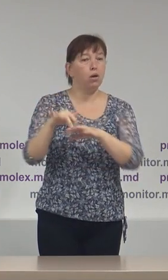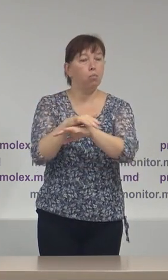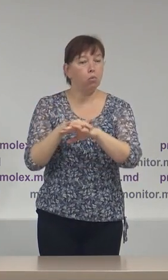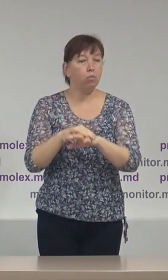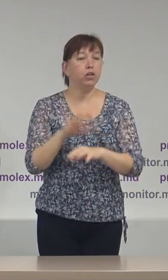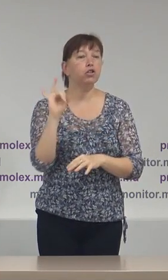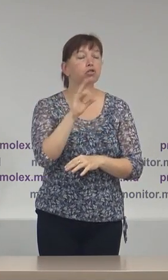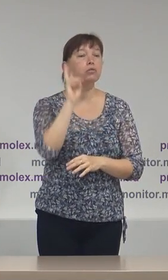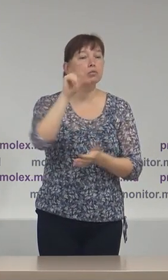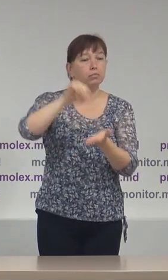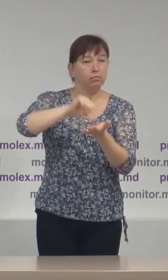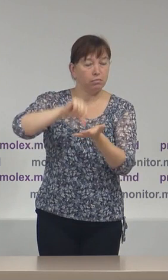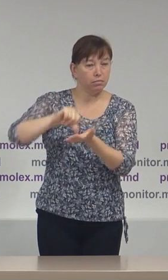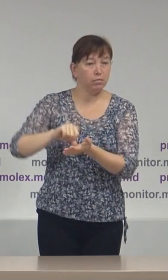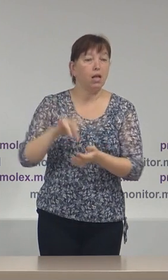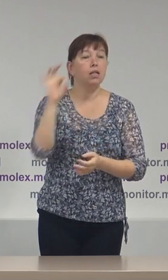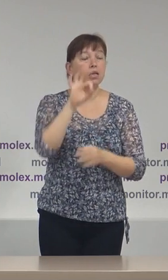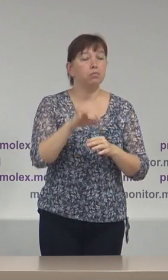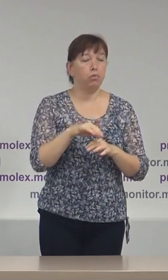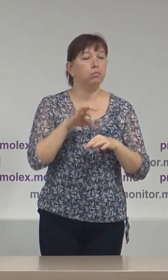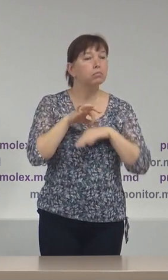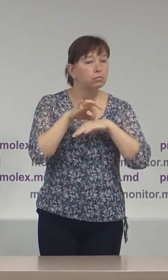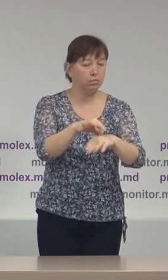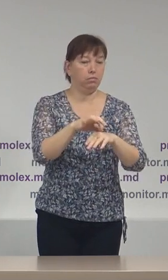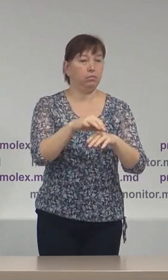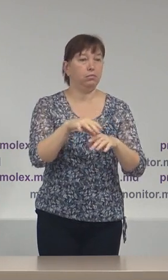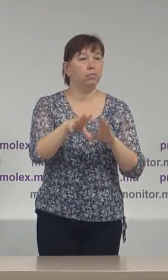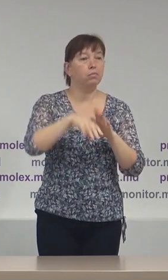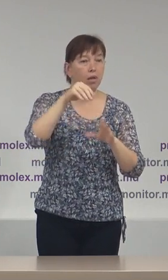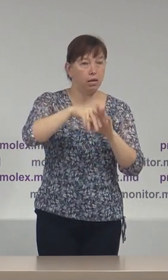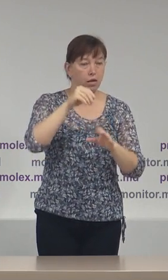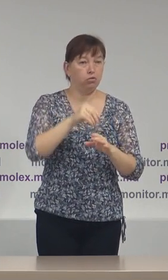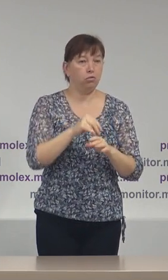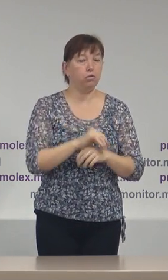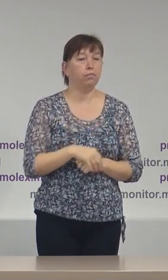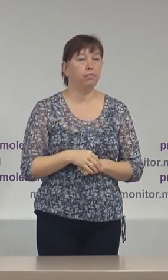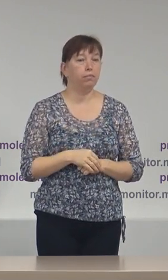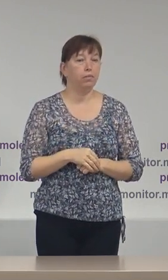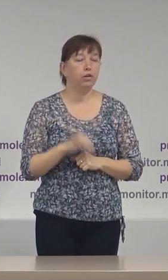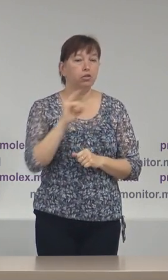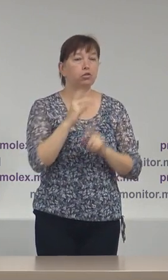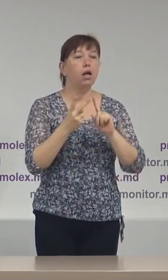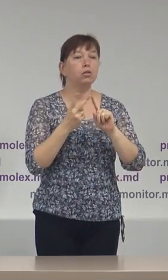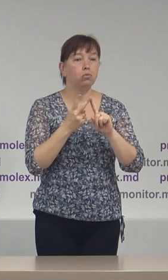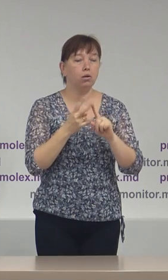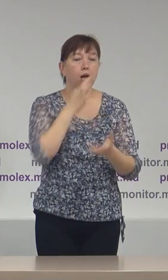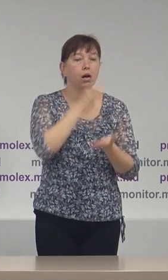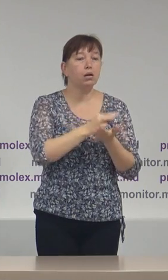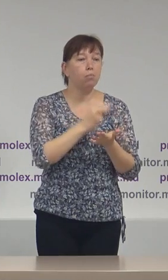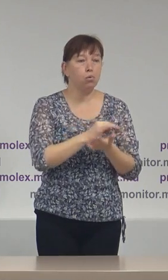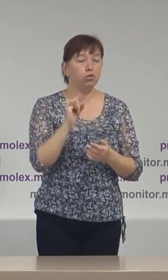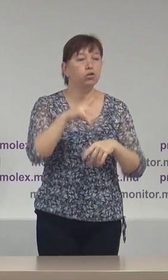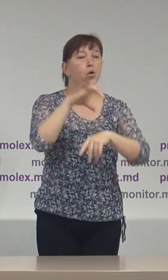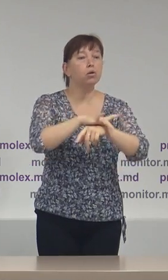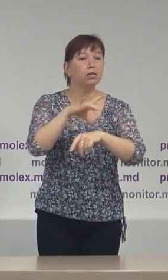actorii interesați despre mersul procesului electoral. În al doilea rând, raportul și